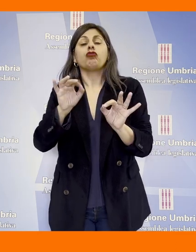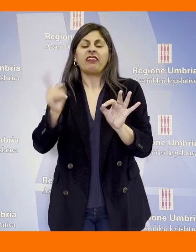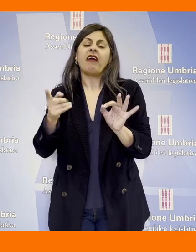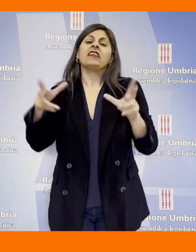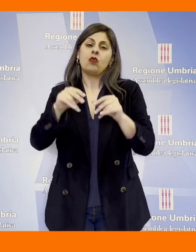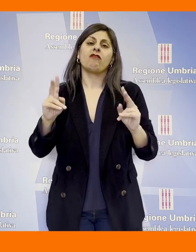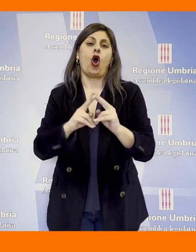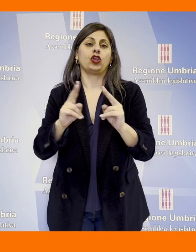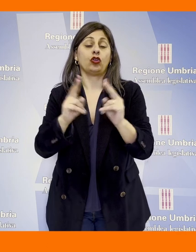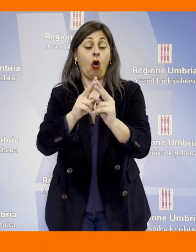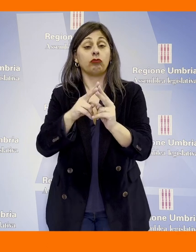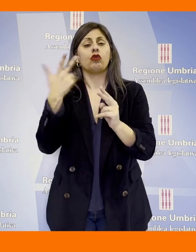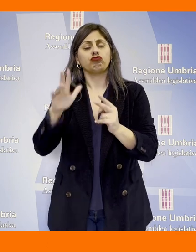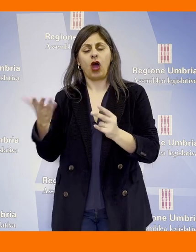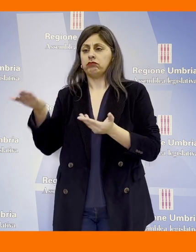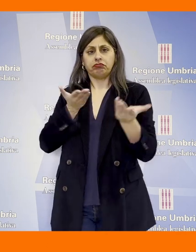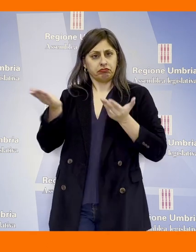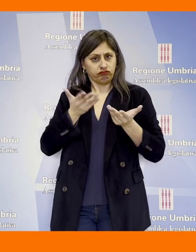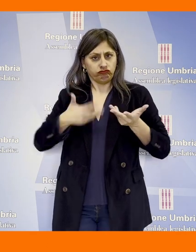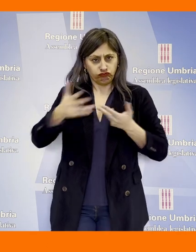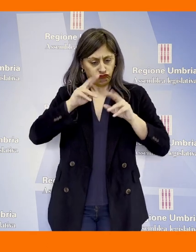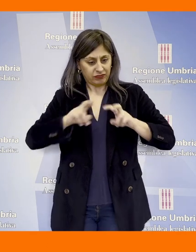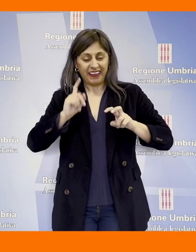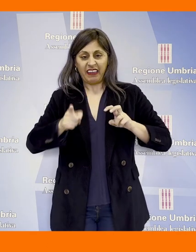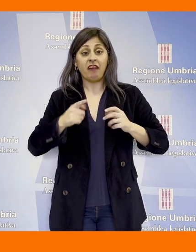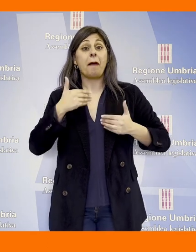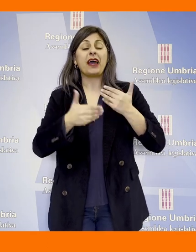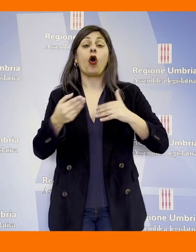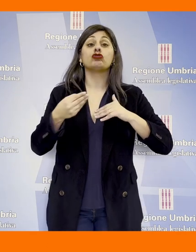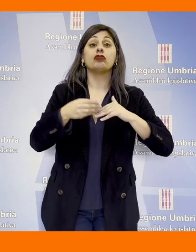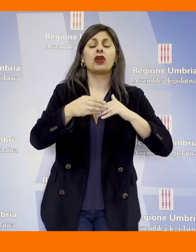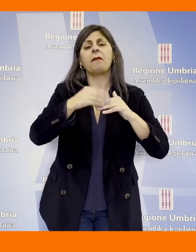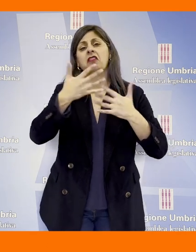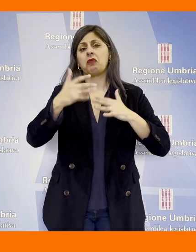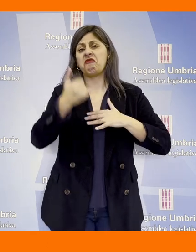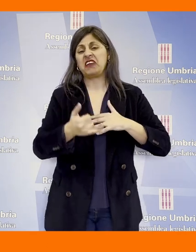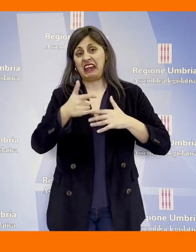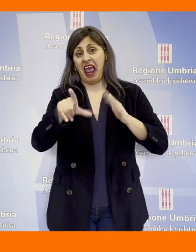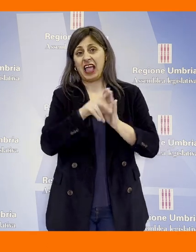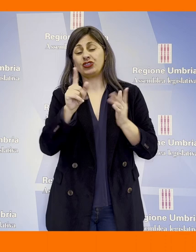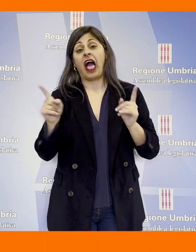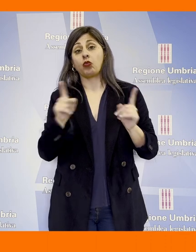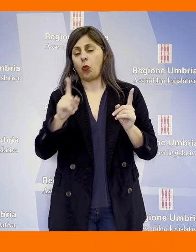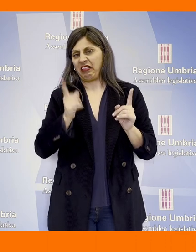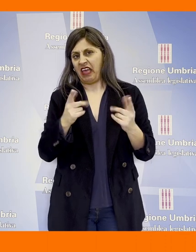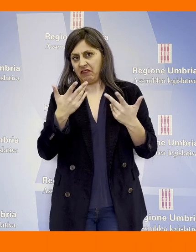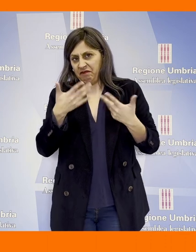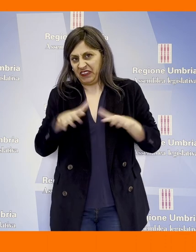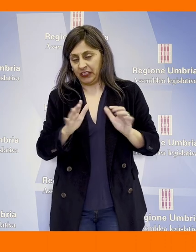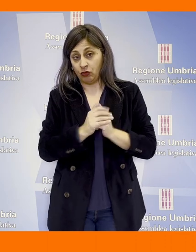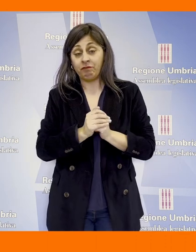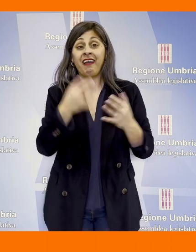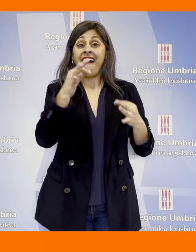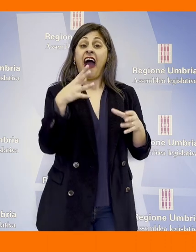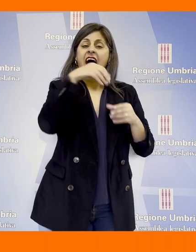preadottato. I contributi ricevuti sono già al vaglio e l'obiettivo è di chiudere il percorso di aggiornamento entro la fine di questa legislatura. La